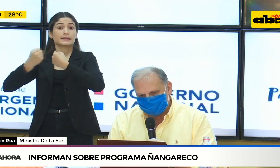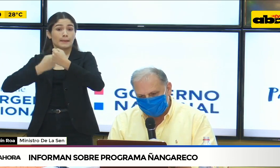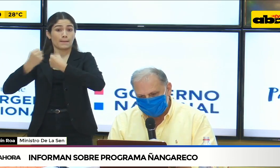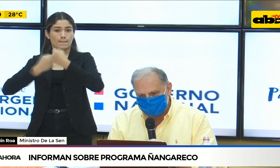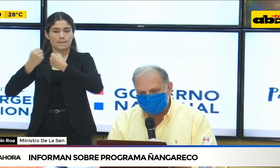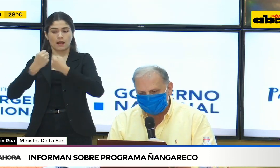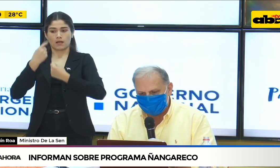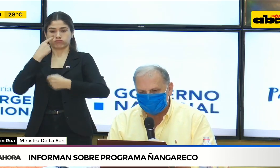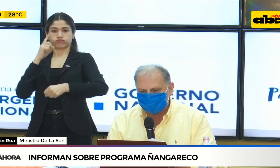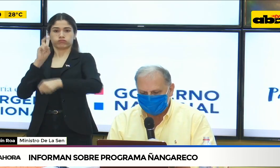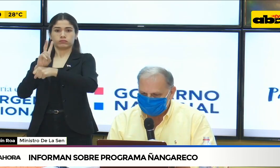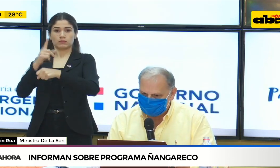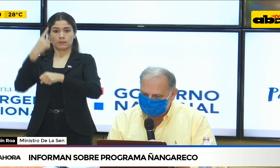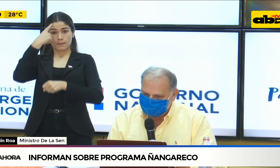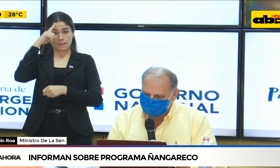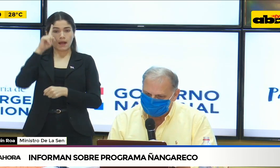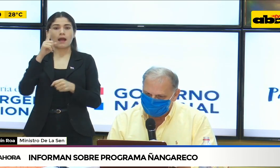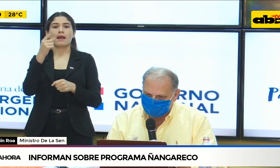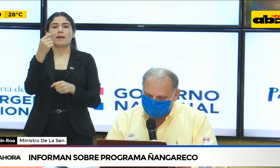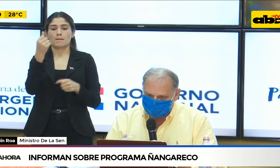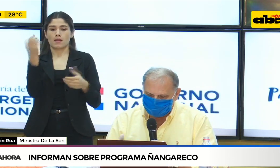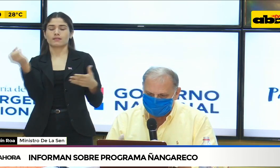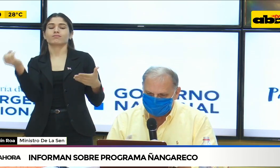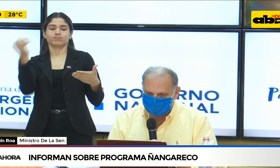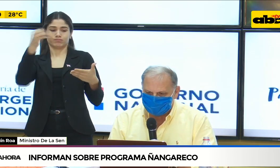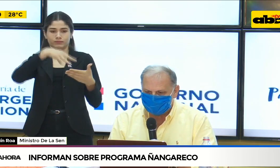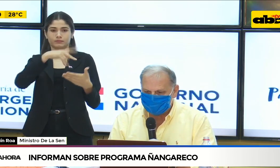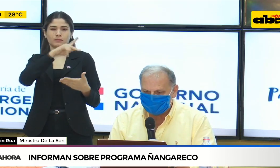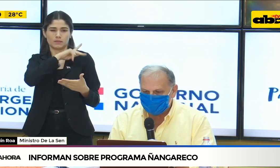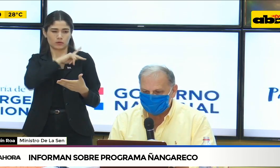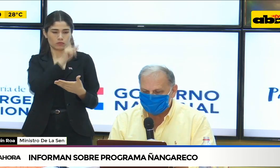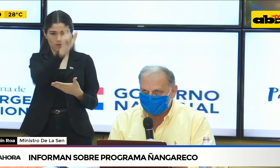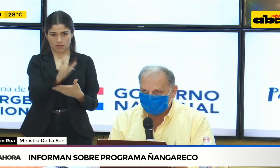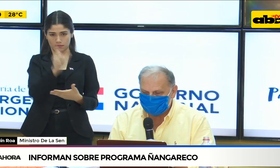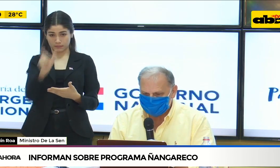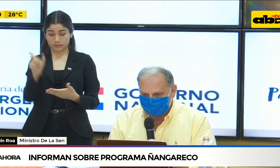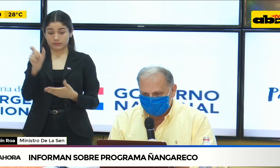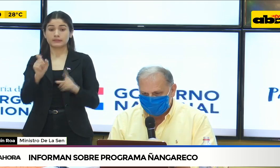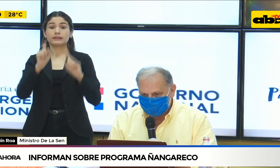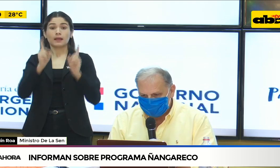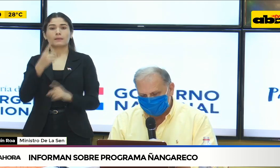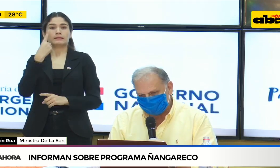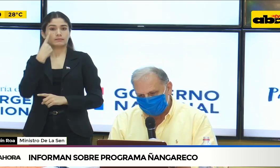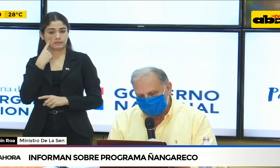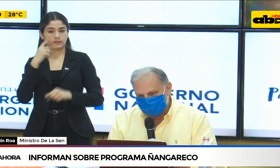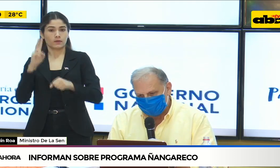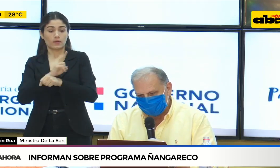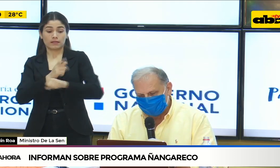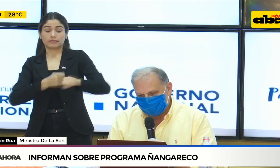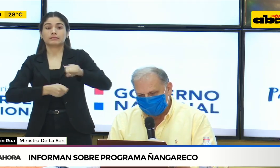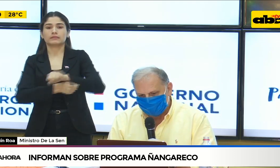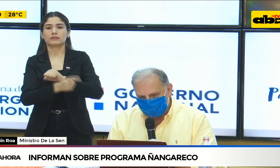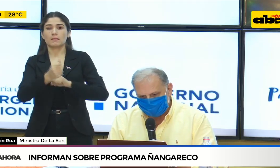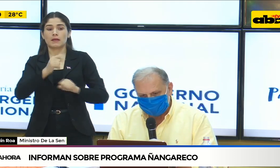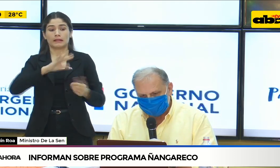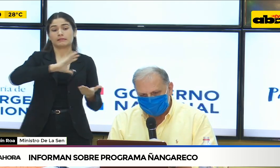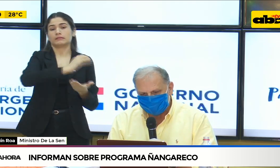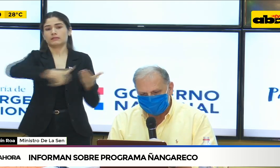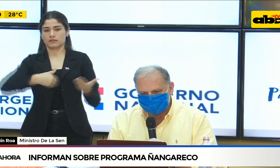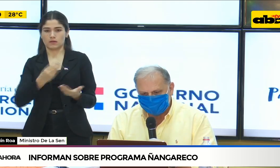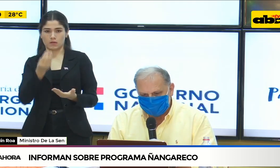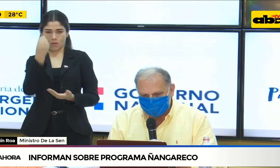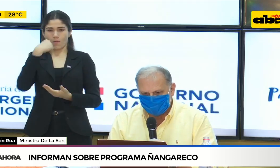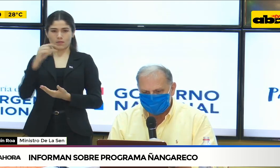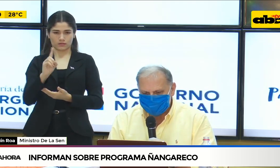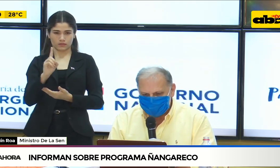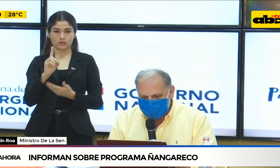la transferencia, pero de una manera también evitar los fraudes y ver de que lo